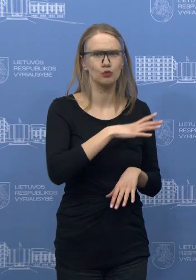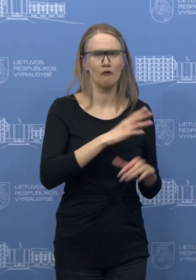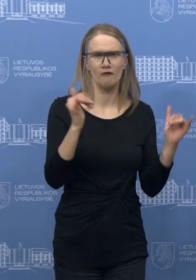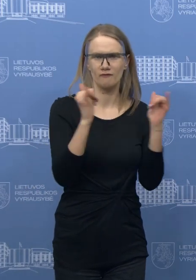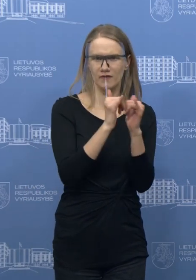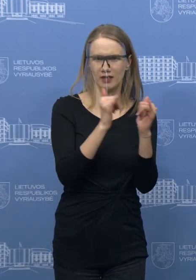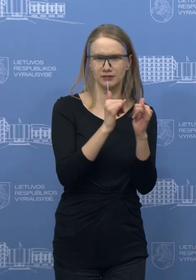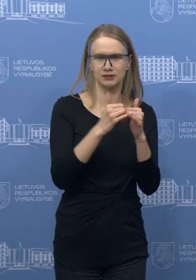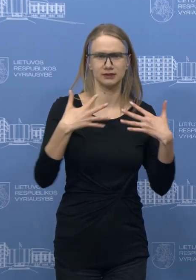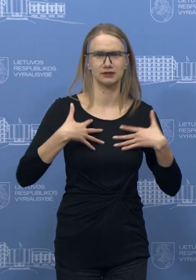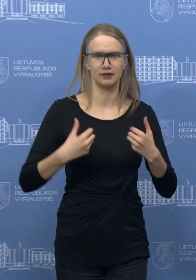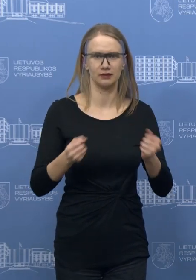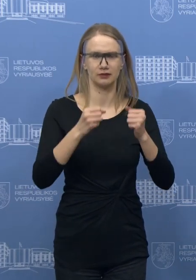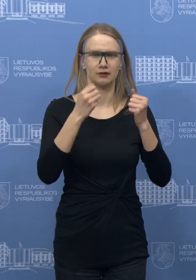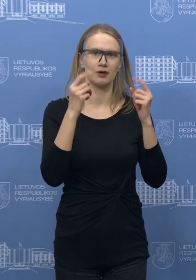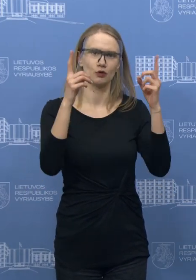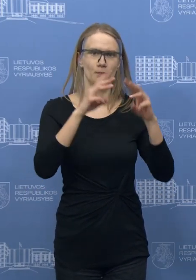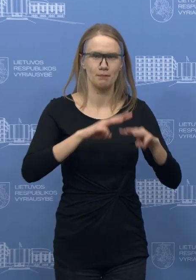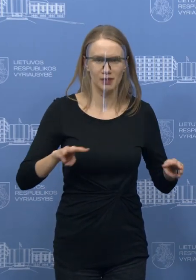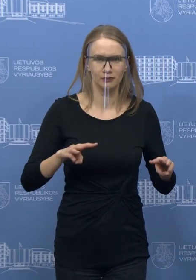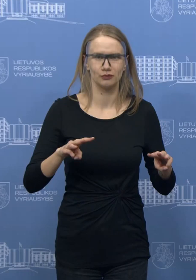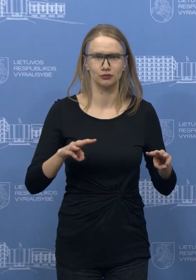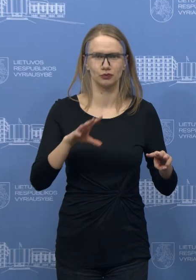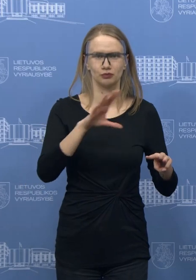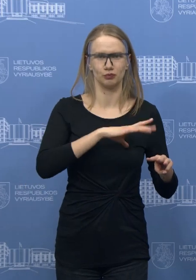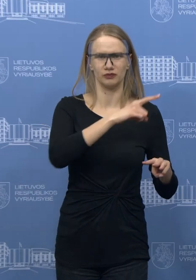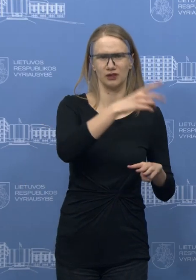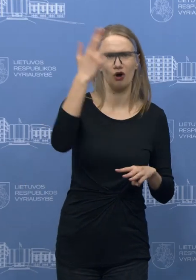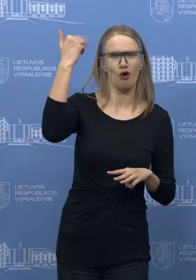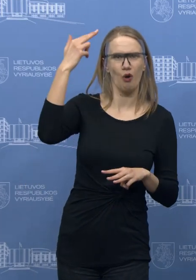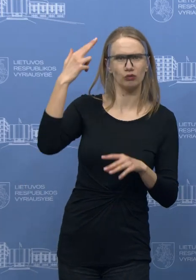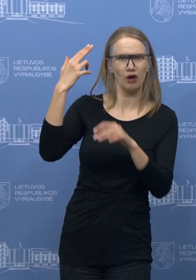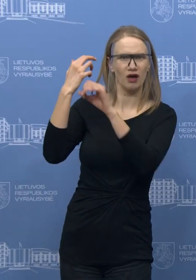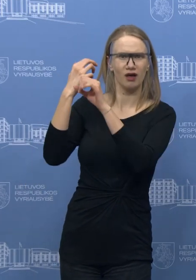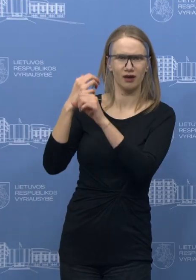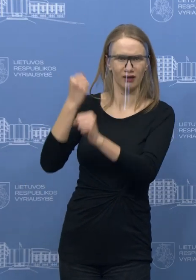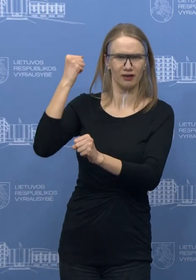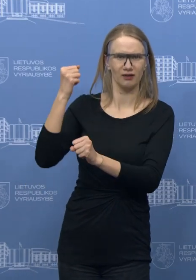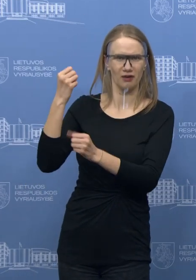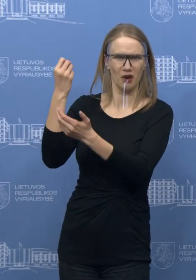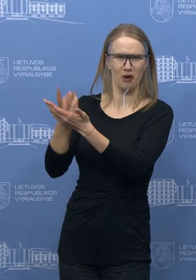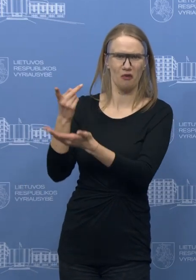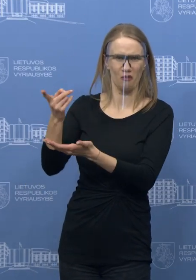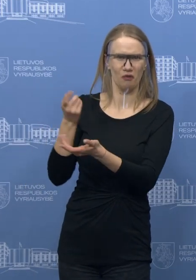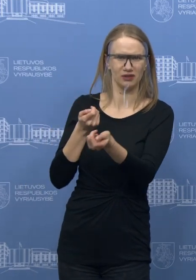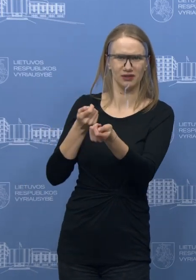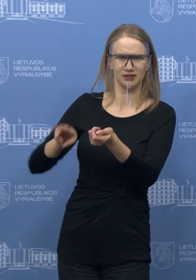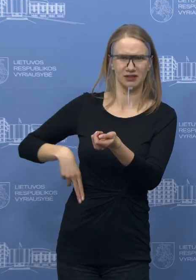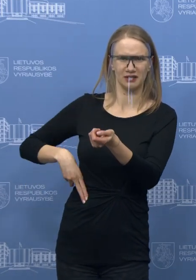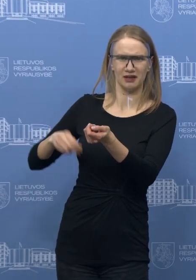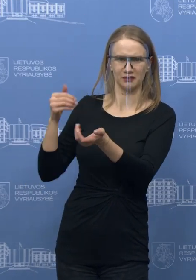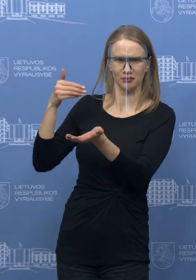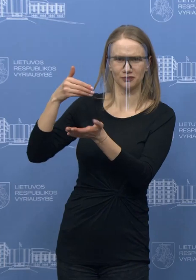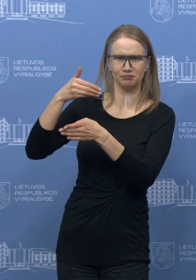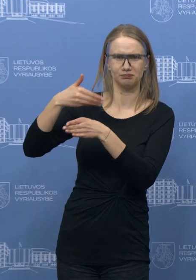sveikatos apsaugos ministrui nurodėte atleisti Kauno klinikinės ligoninės vadovą. Ministras vadovą nušalino,